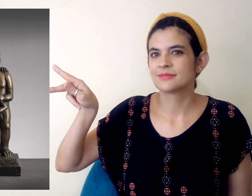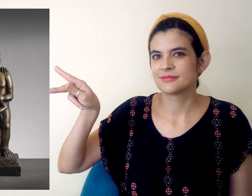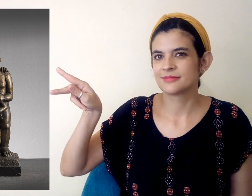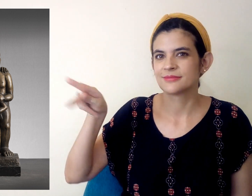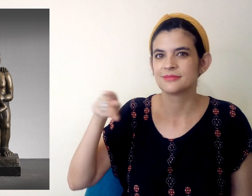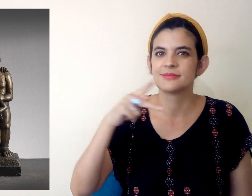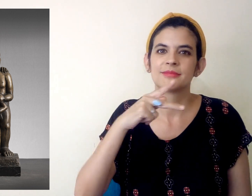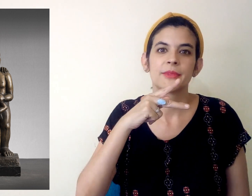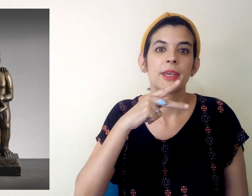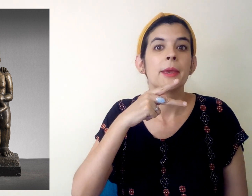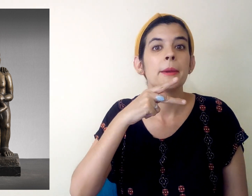Papá.